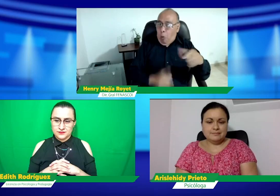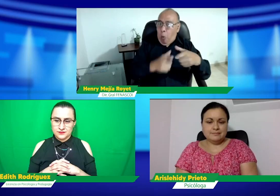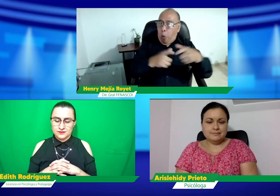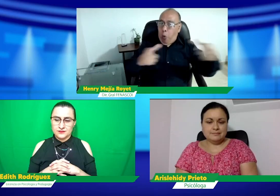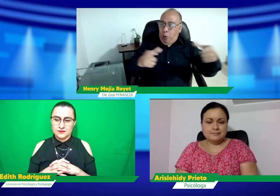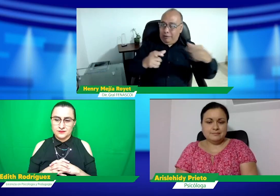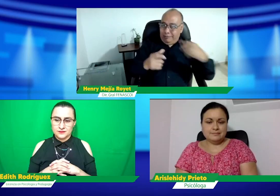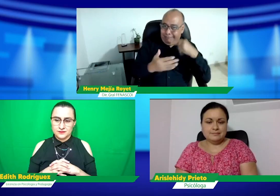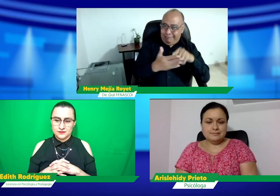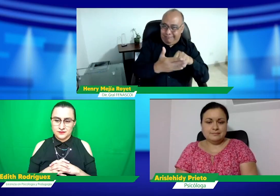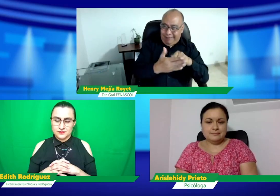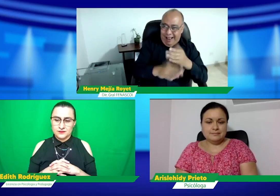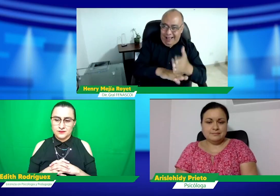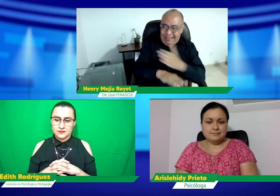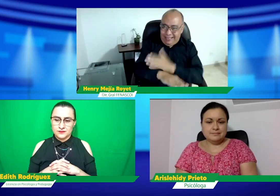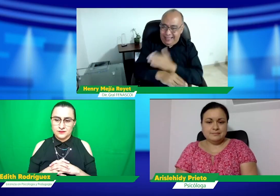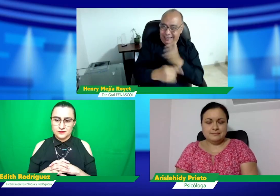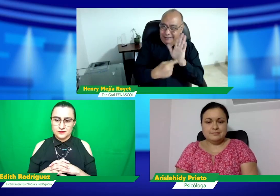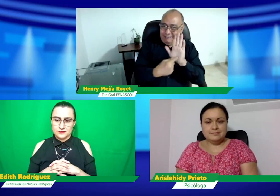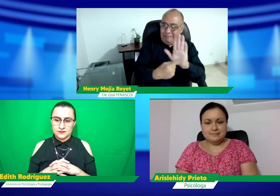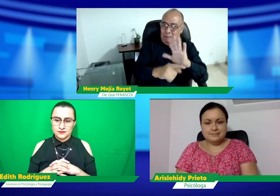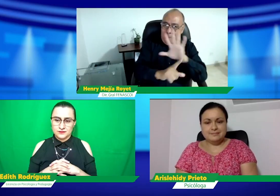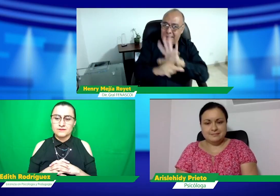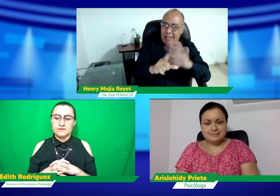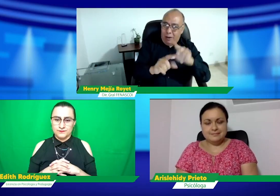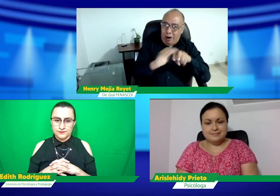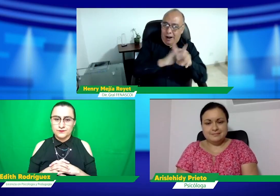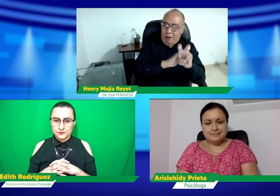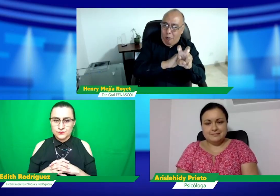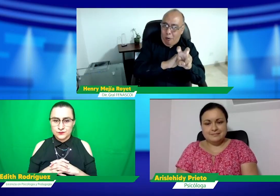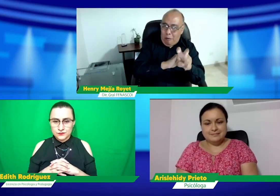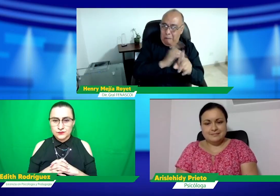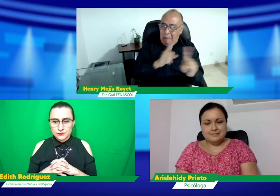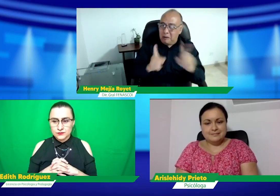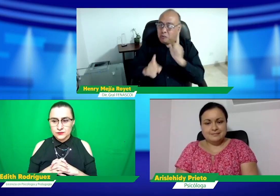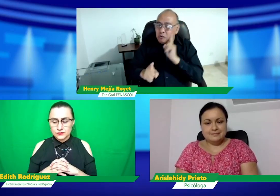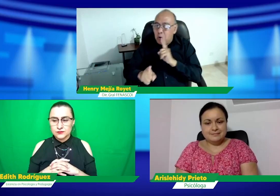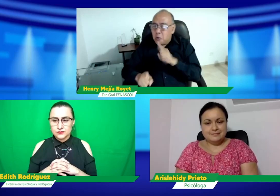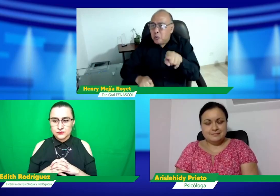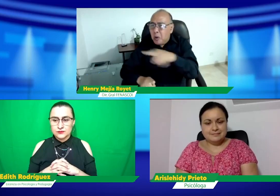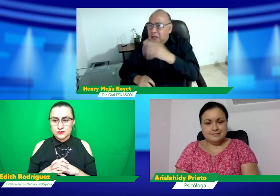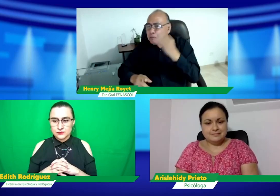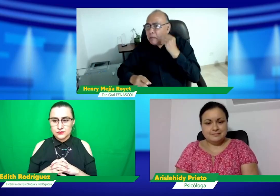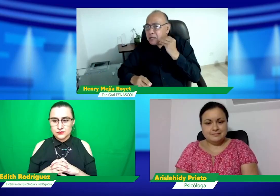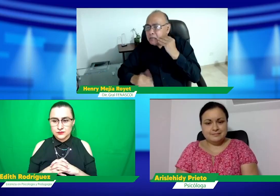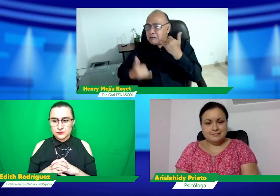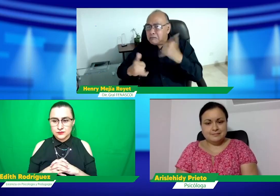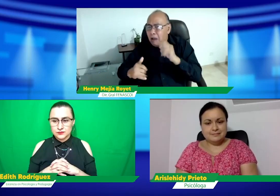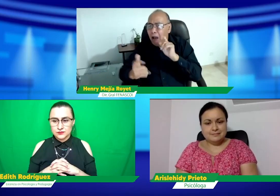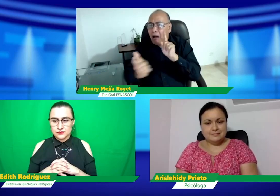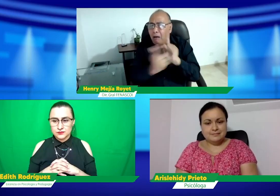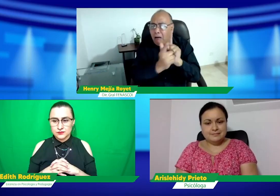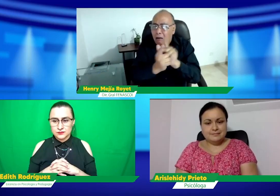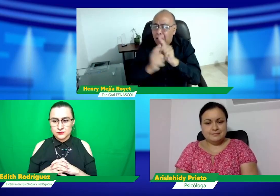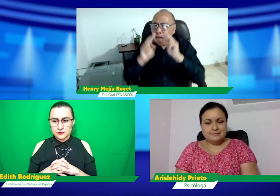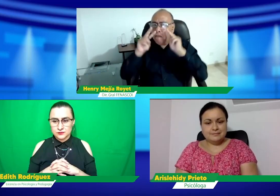ustedes que la pandemia ha afectado la salud mental de las personas sordas? Ya vimos que está